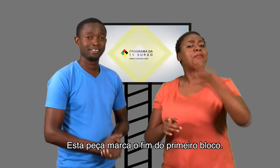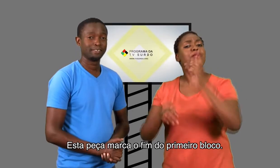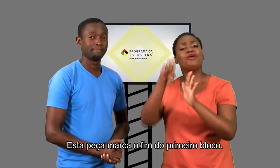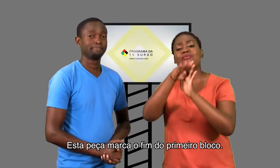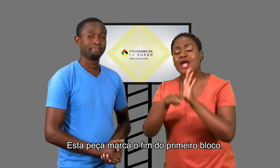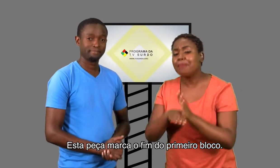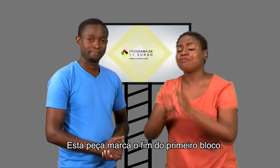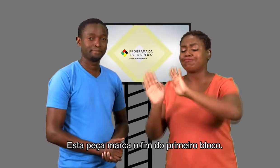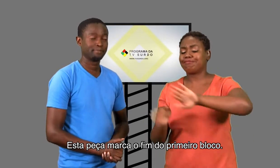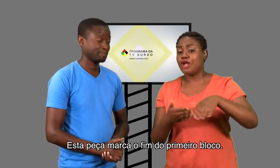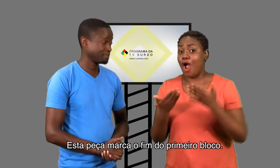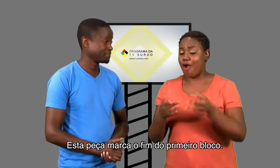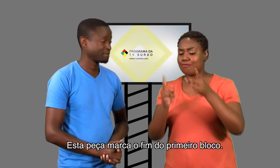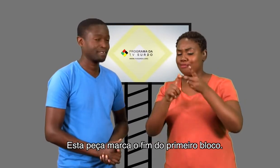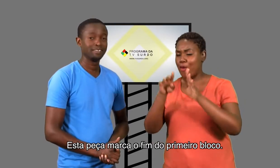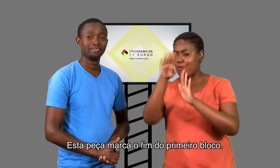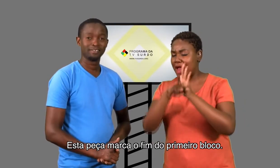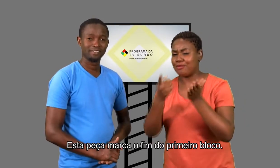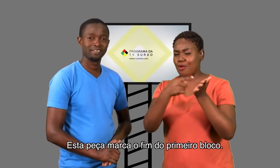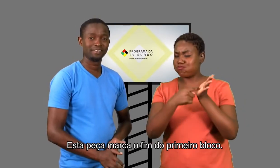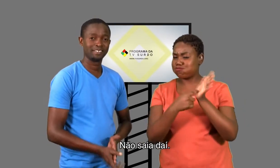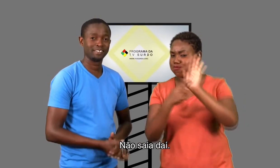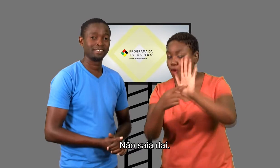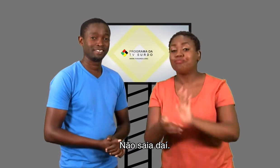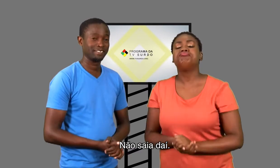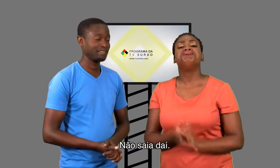Esta peça marca o fim do primeiro bloco. Não saia daí!